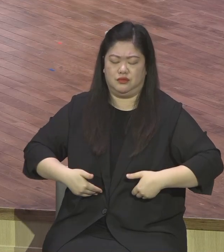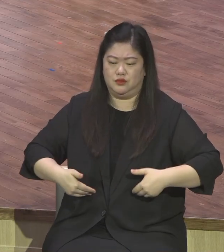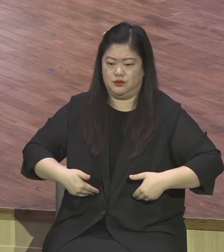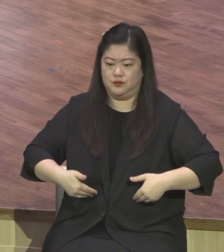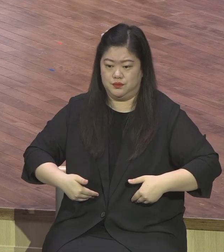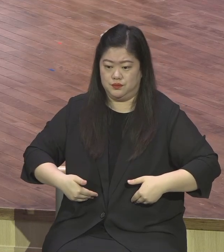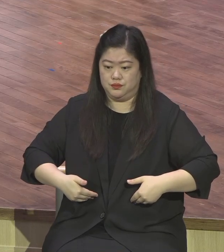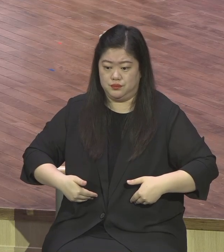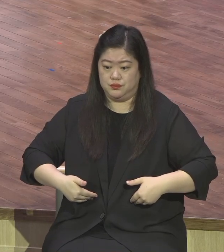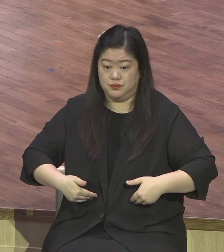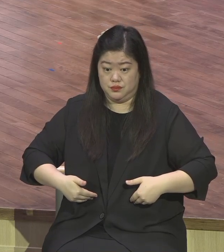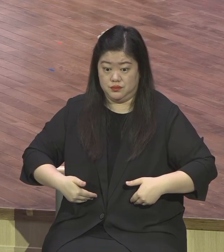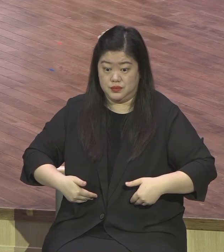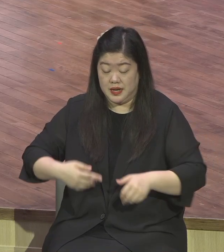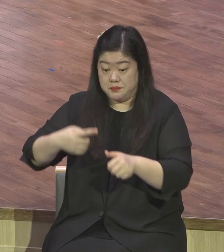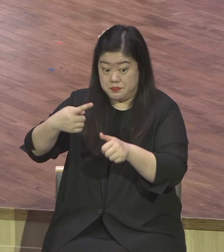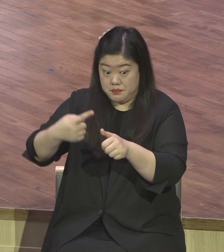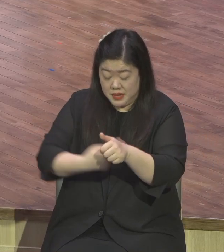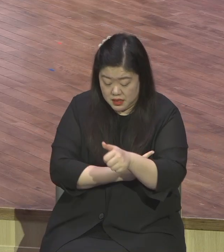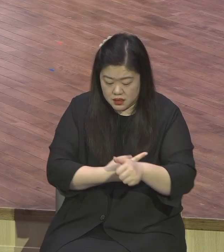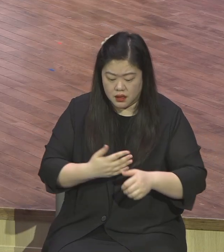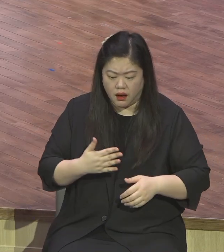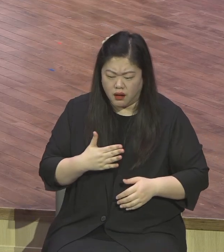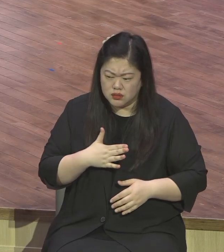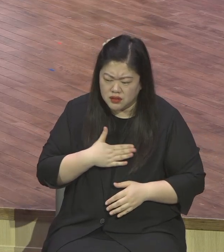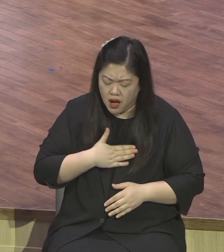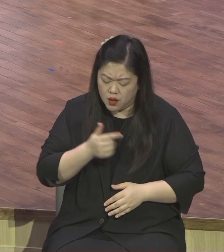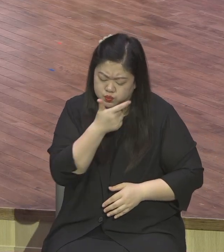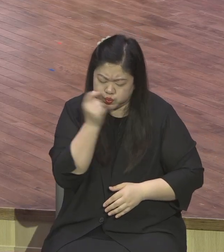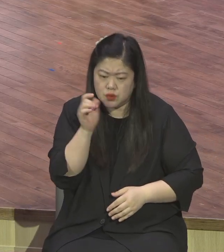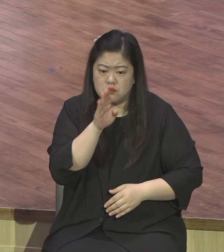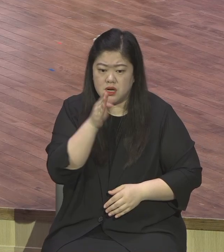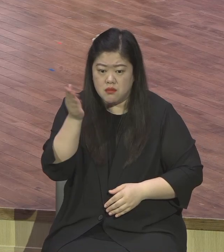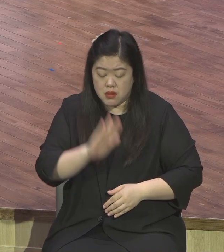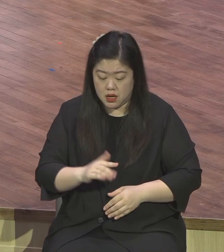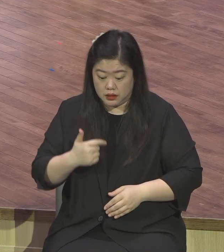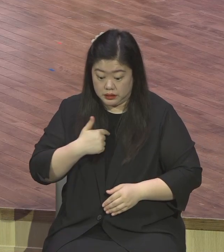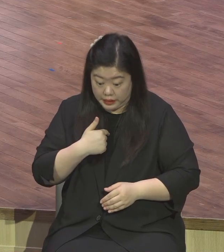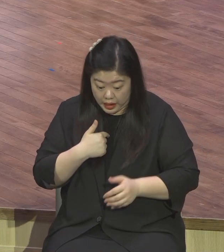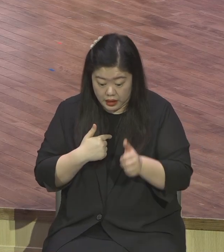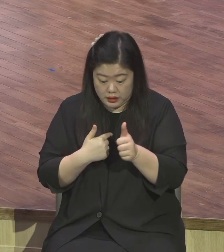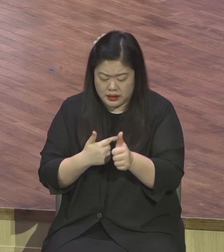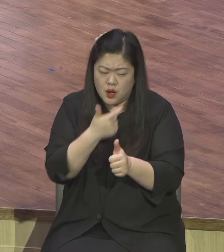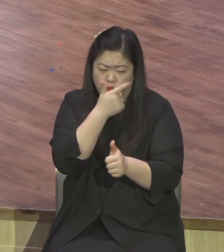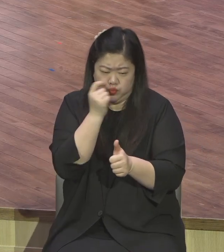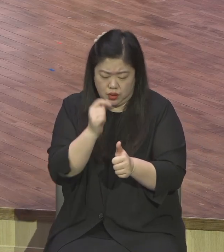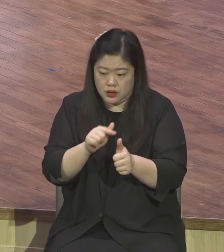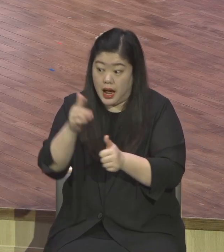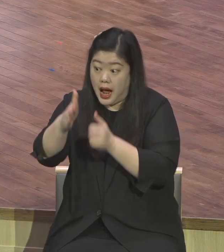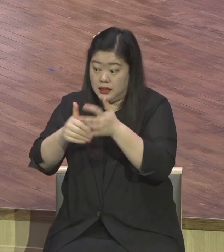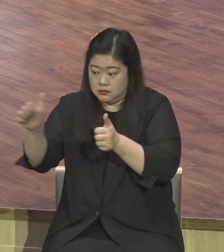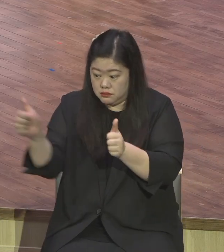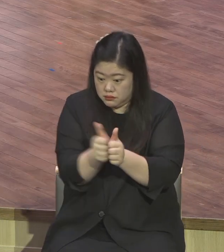연약한 우리를 통해서 2, 3, 나라 5천 종족을 살리는 일을 쓰이게 하신다는 얘기에요